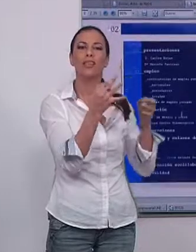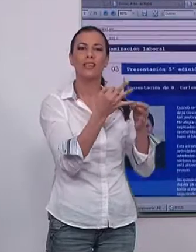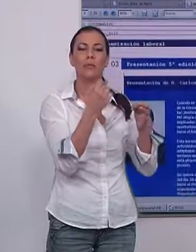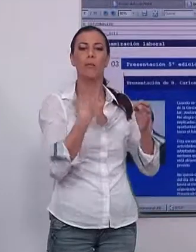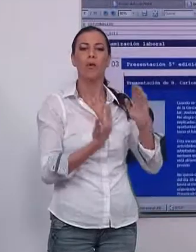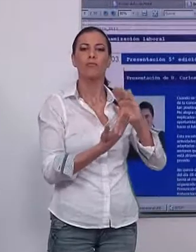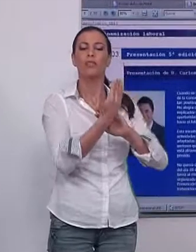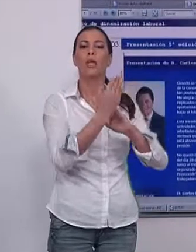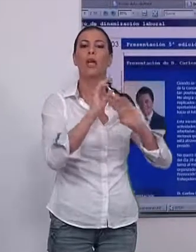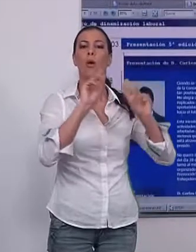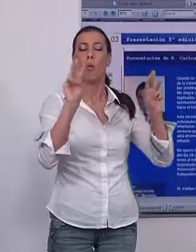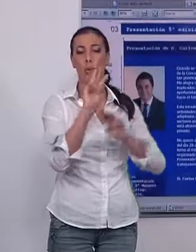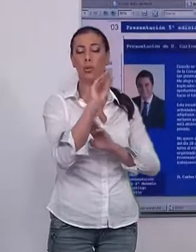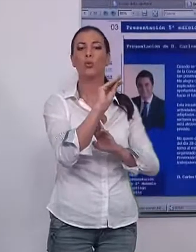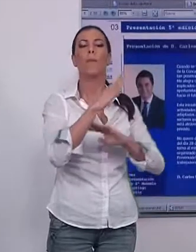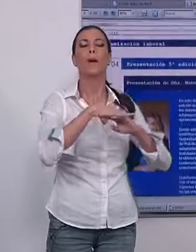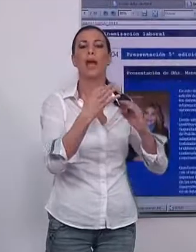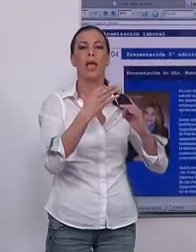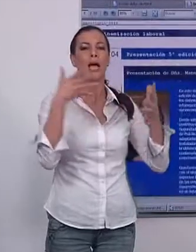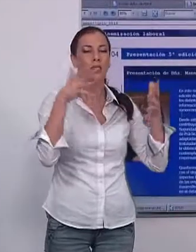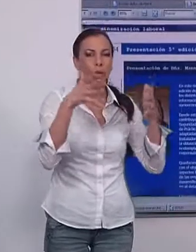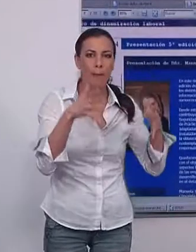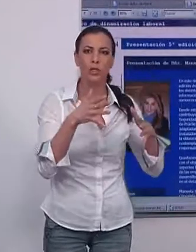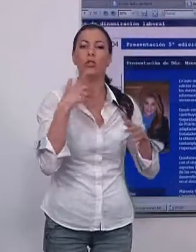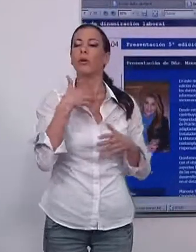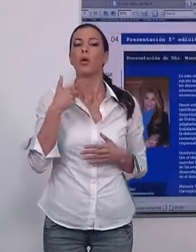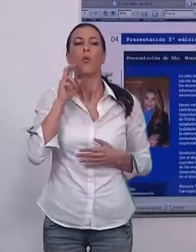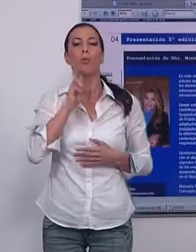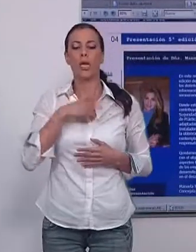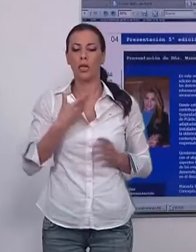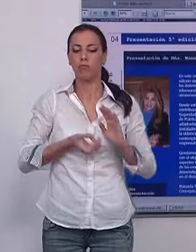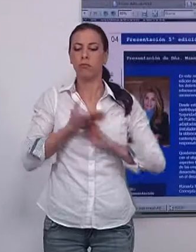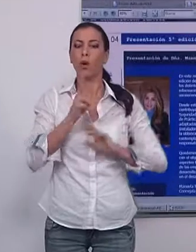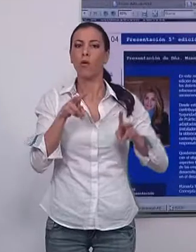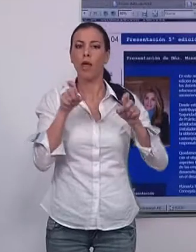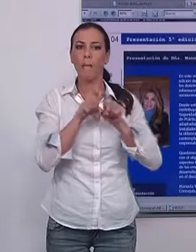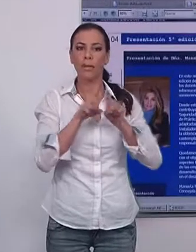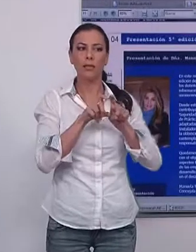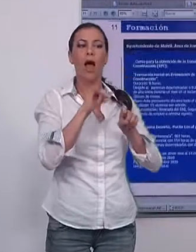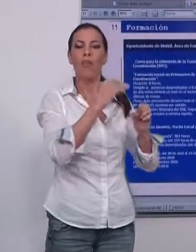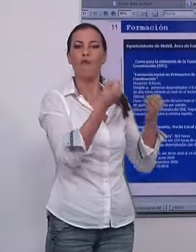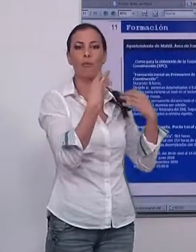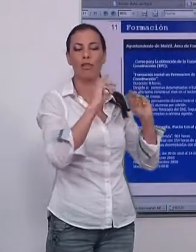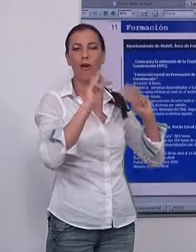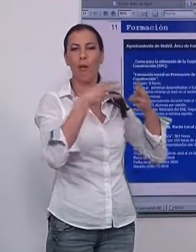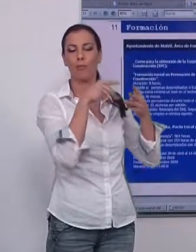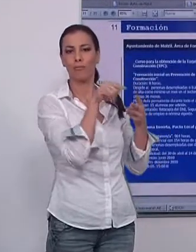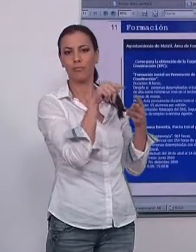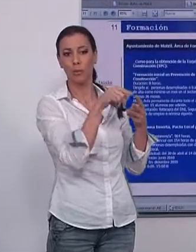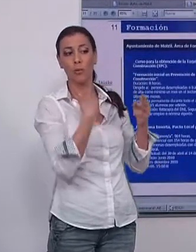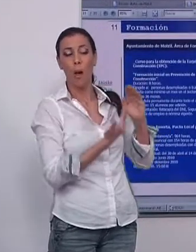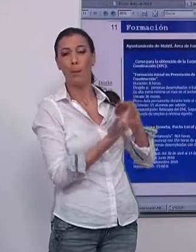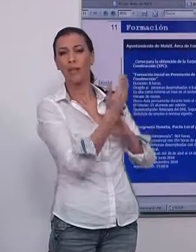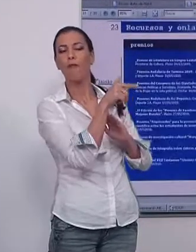asesoramiento a emprendedores que busca la creación de nuevas empresas en el municipio de Motril. Desde la